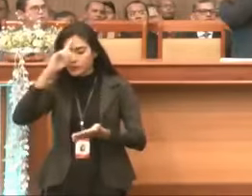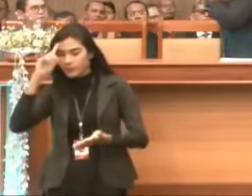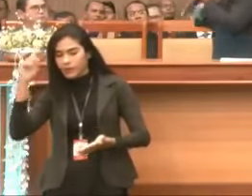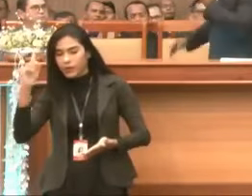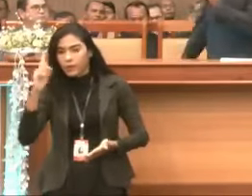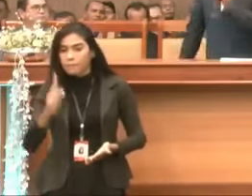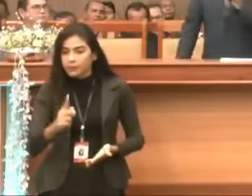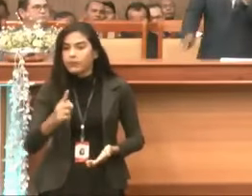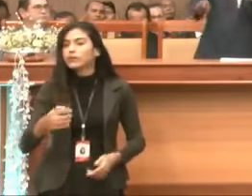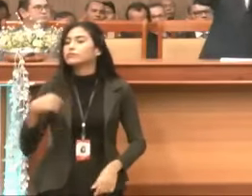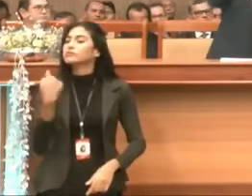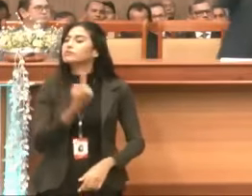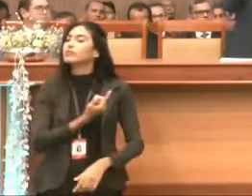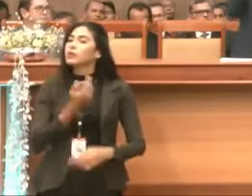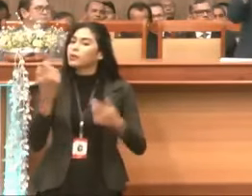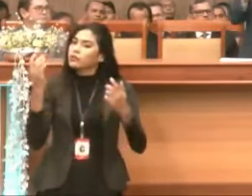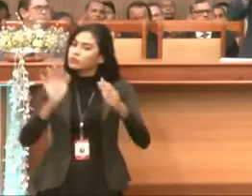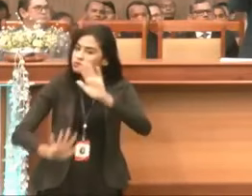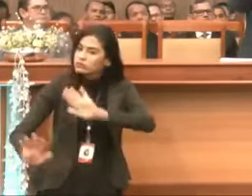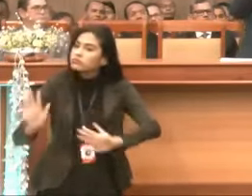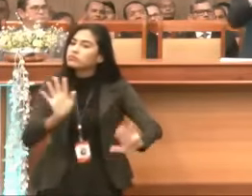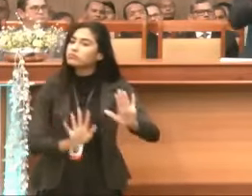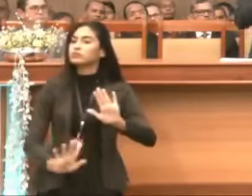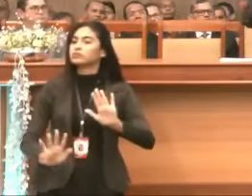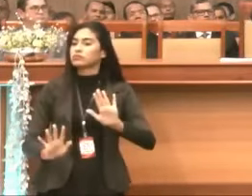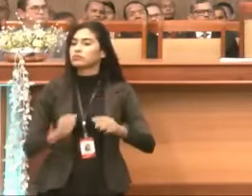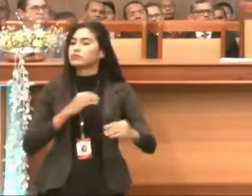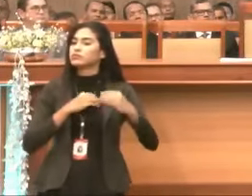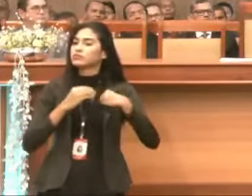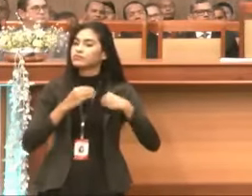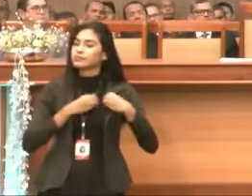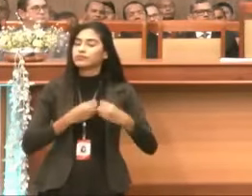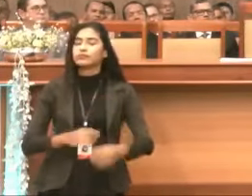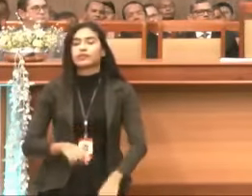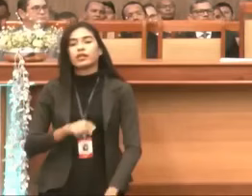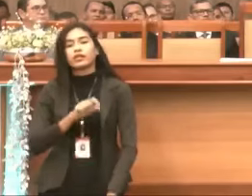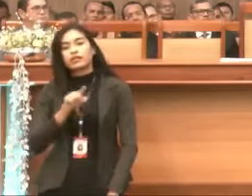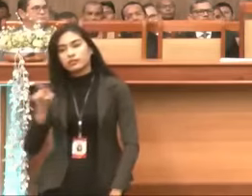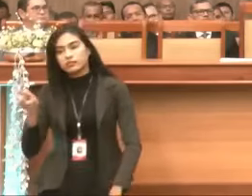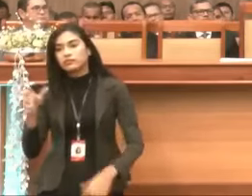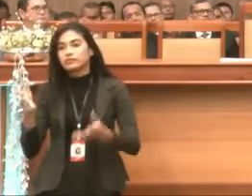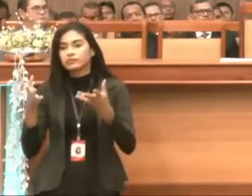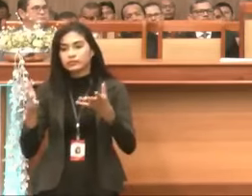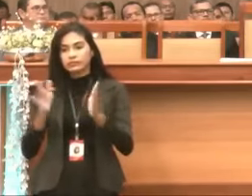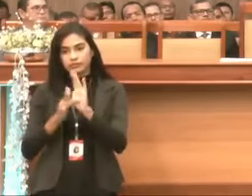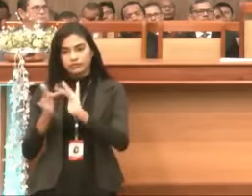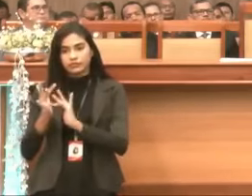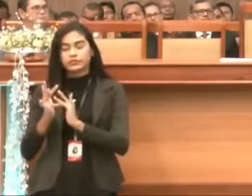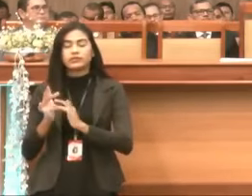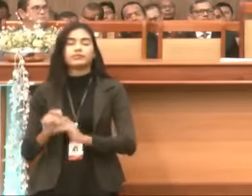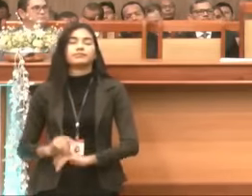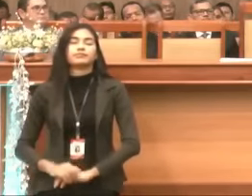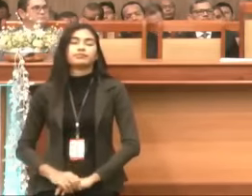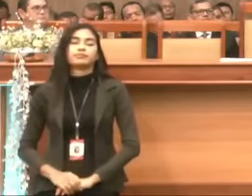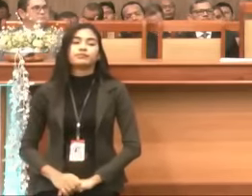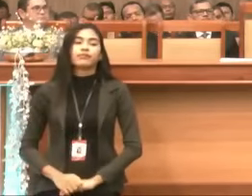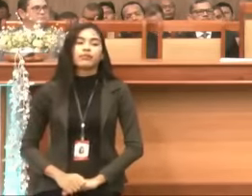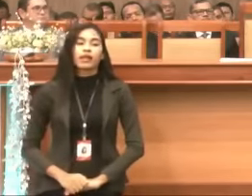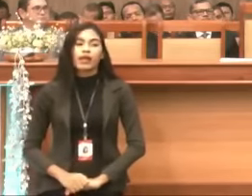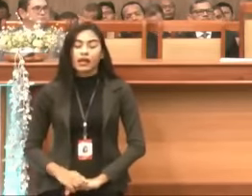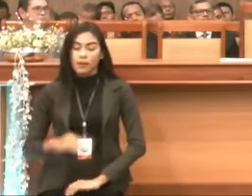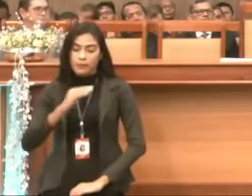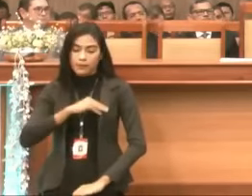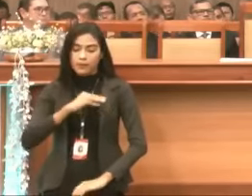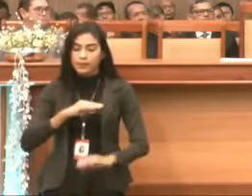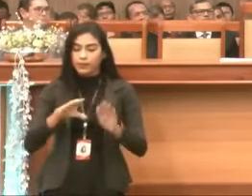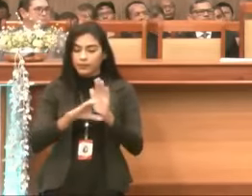E aí lá vai, tu quer Jesus? Eu vou te dizer, aí Jesus disse assim, ninguém pode me servir, Mateus 15